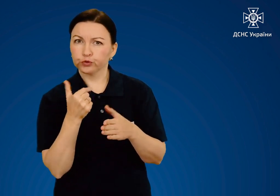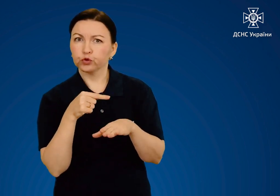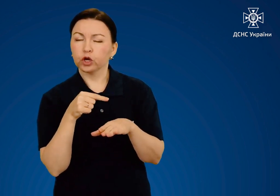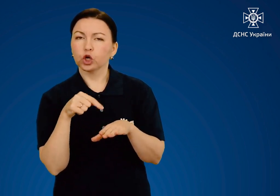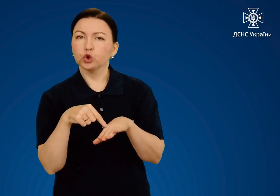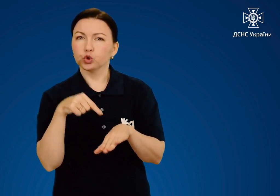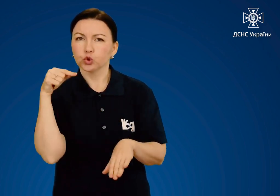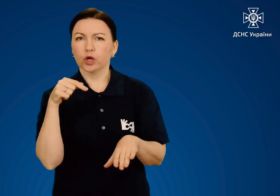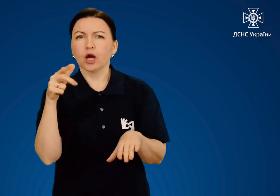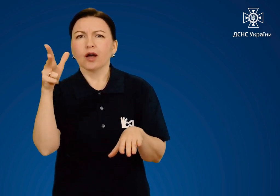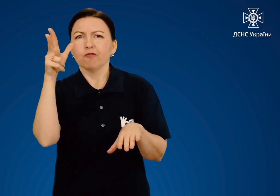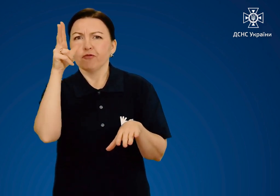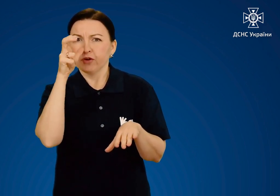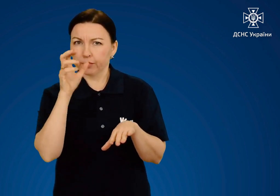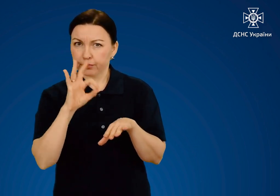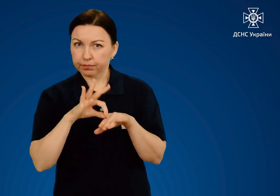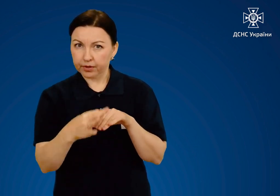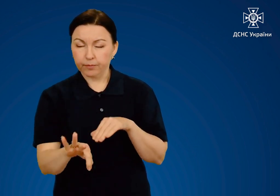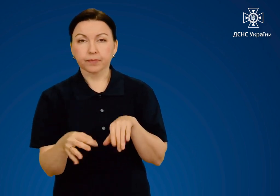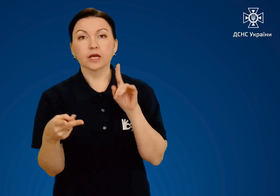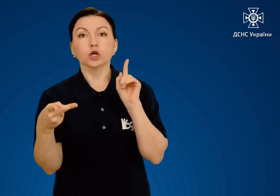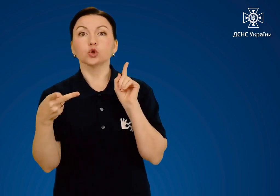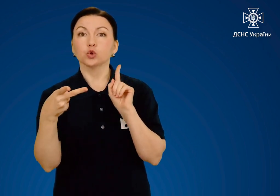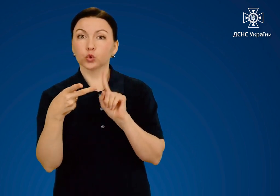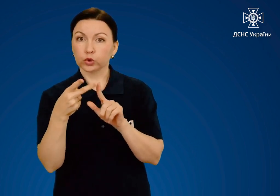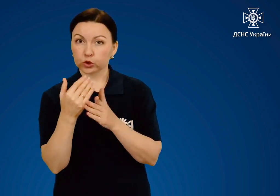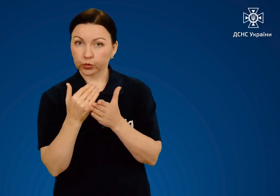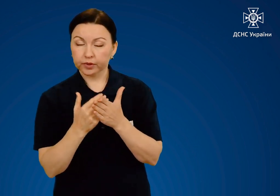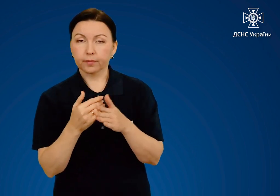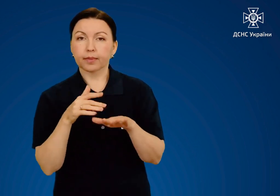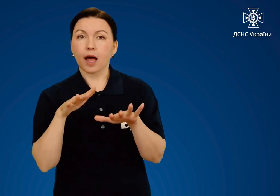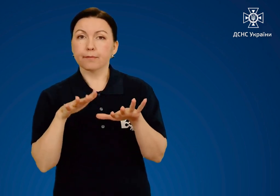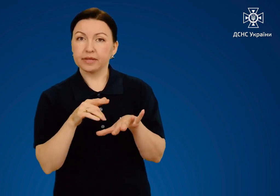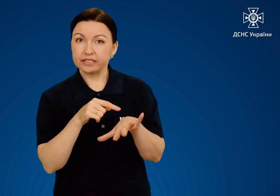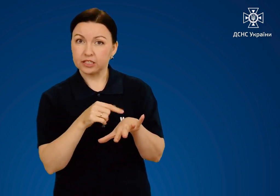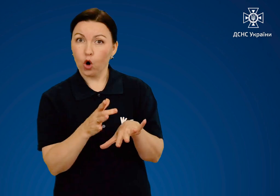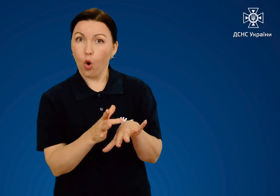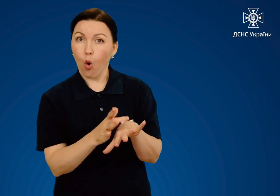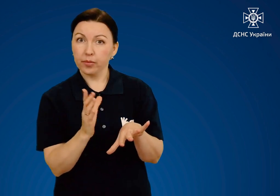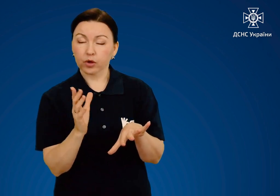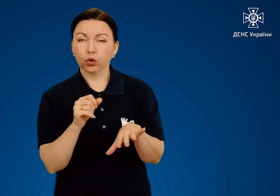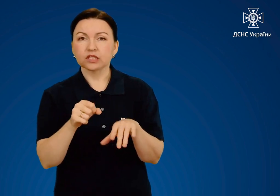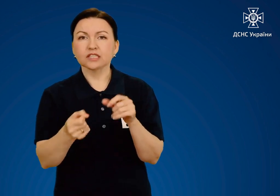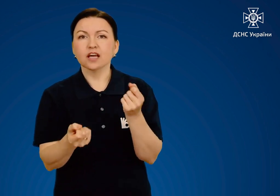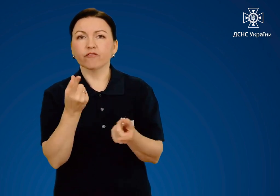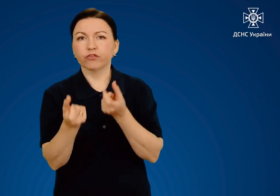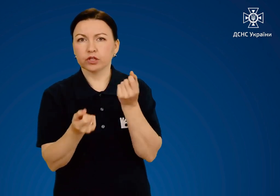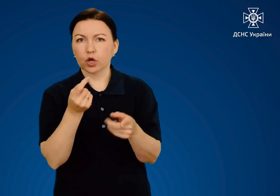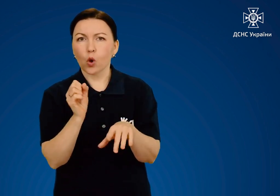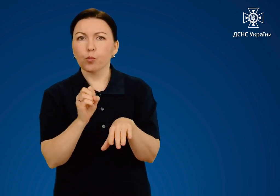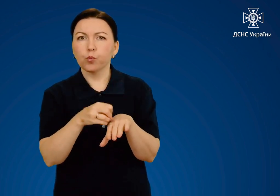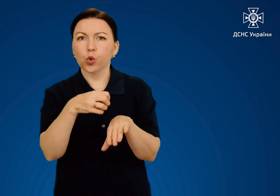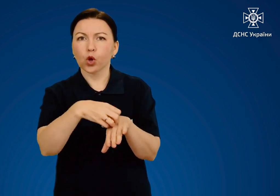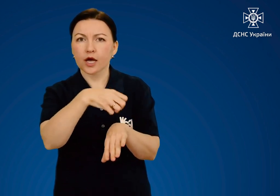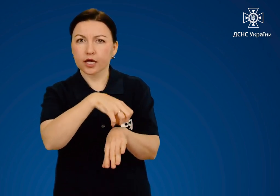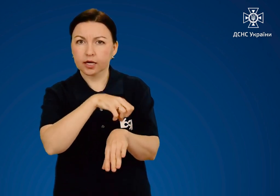почервоніння і відчувається біль. Другого. На місці опіку з'явилися похері.